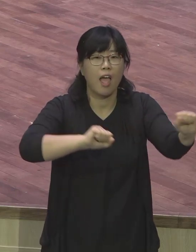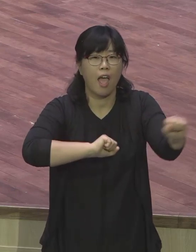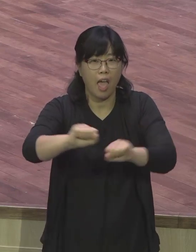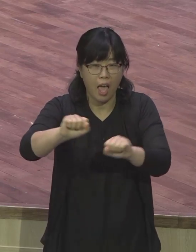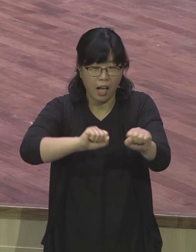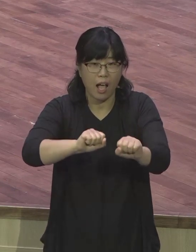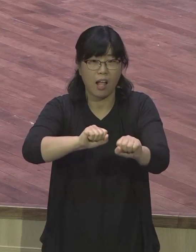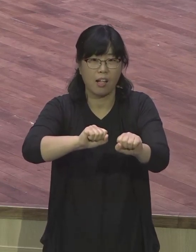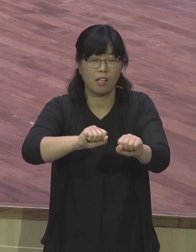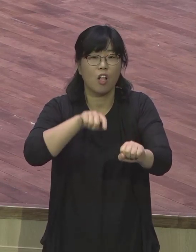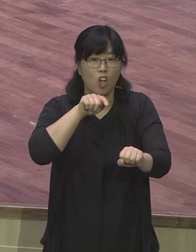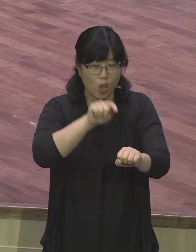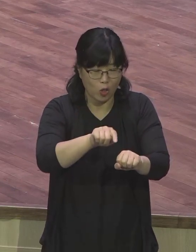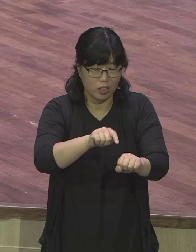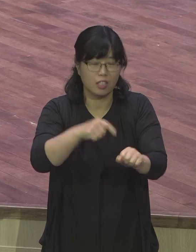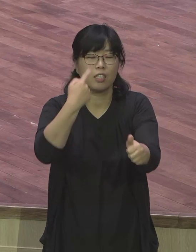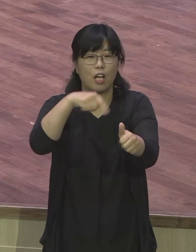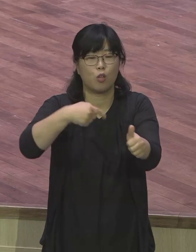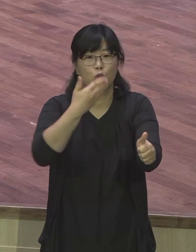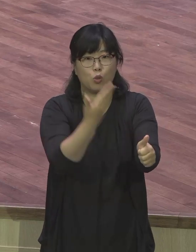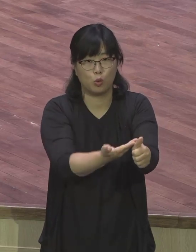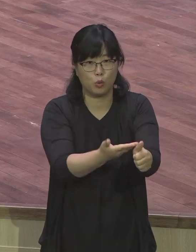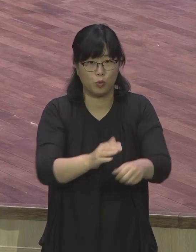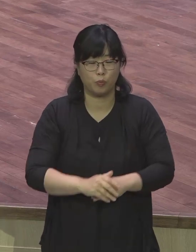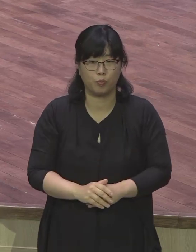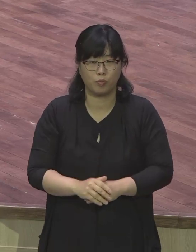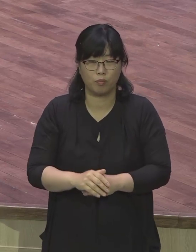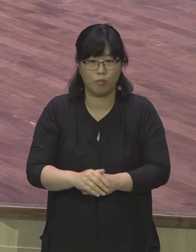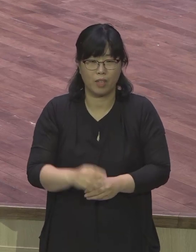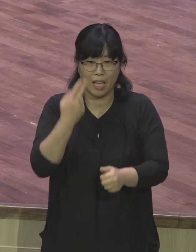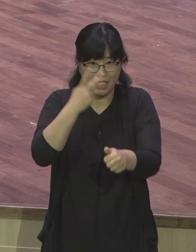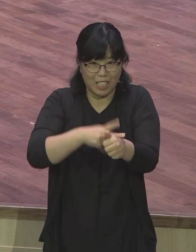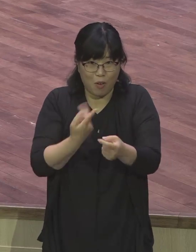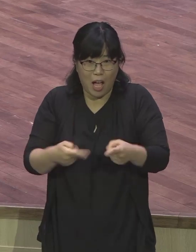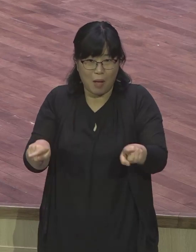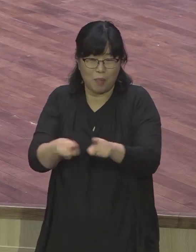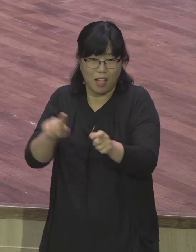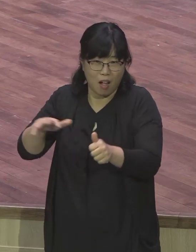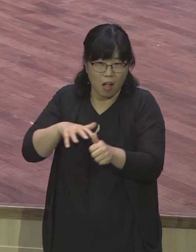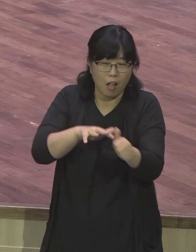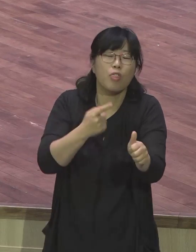같이 가던 사람들은 소리만 듣고 아무도 보지 못하여 말을 못하고 서 있더라